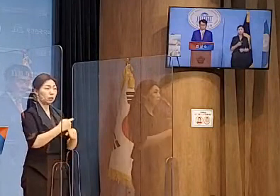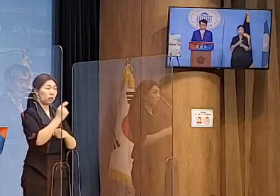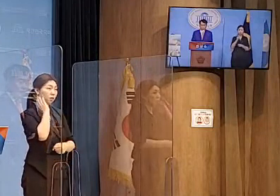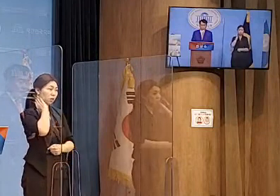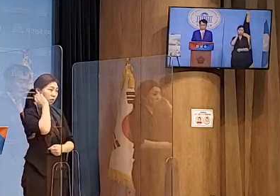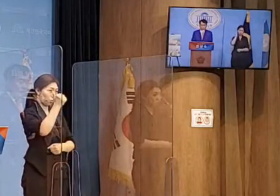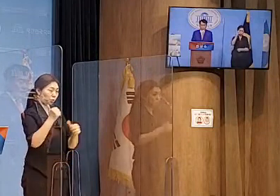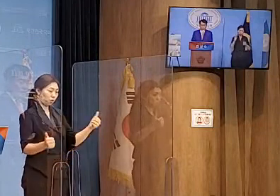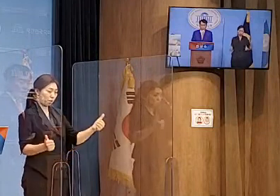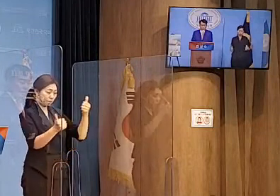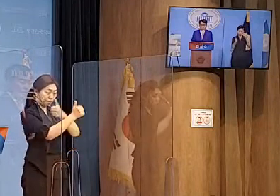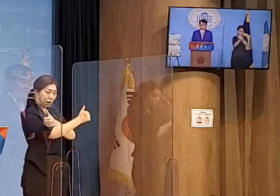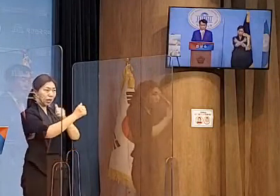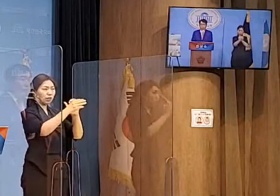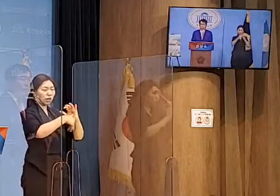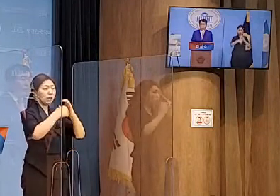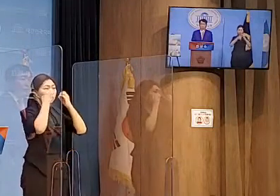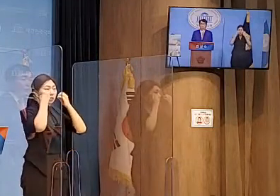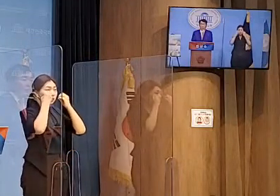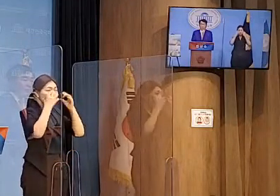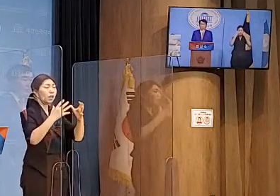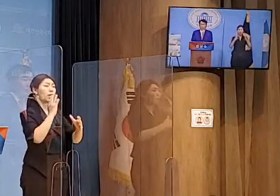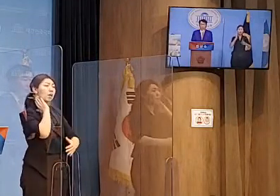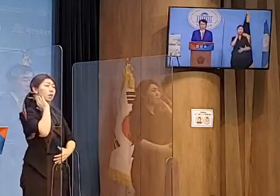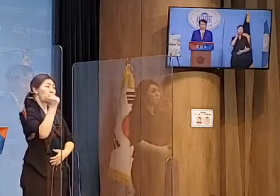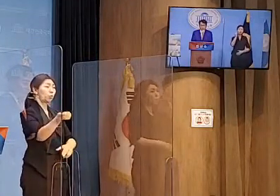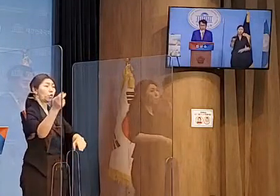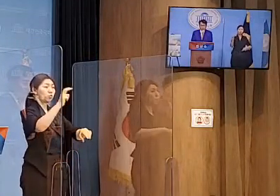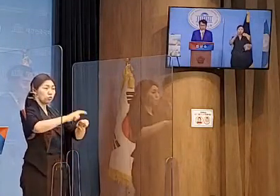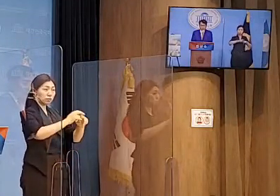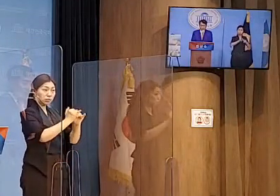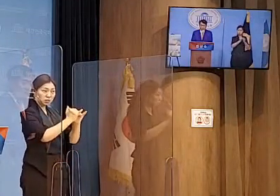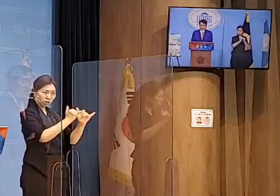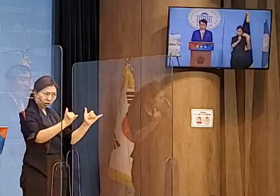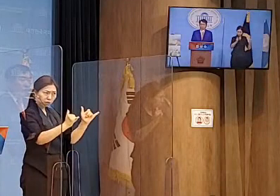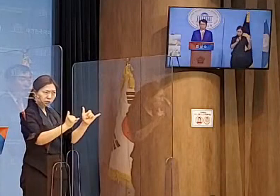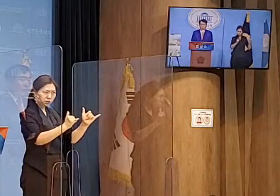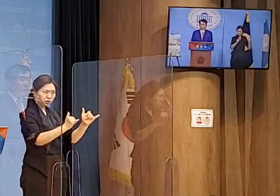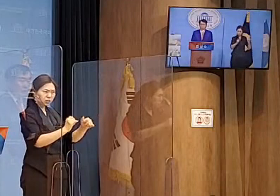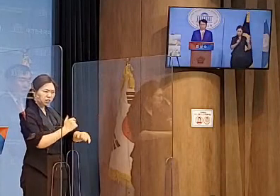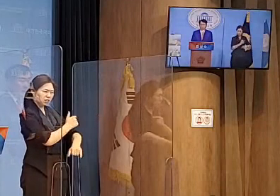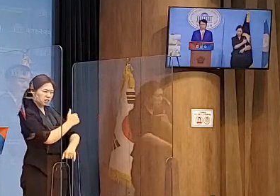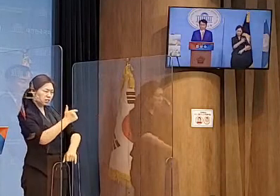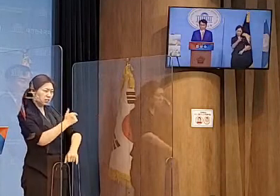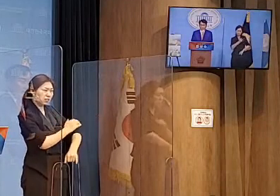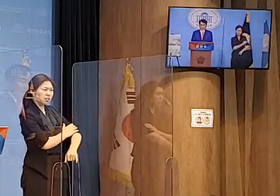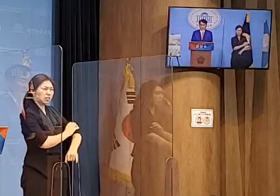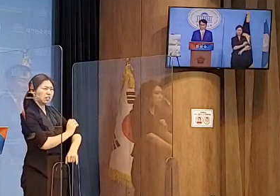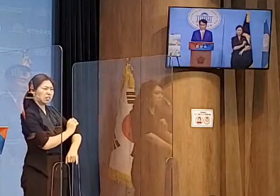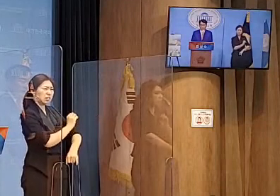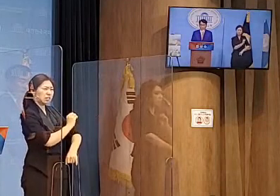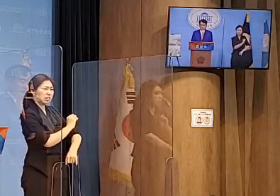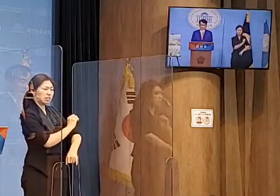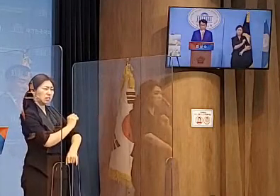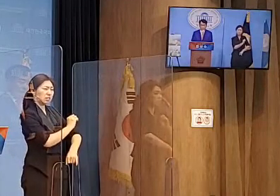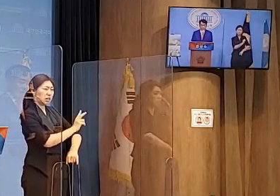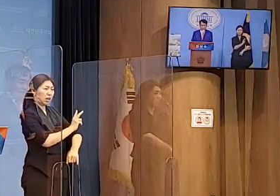되면 새로운 대통령은 거대 야당과 국정을 이끌어 나가야 합니다.